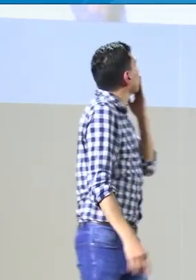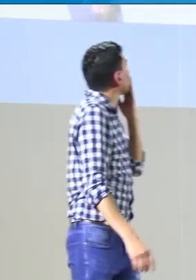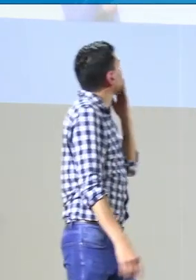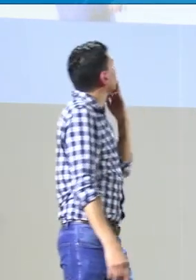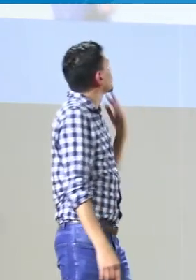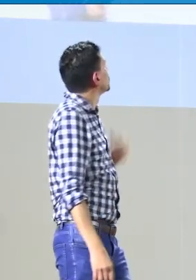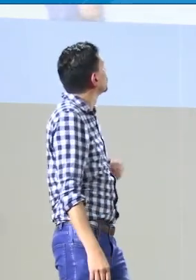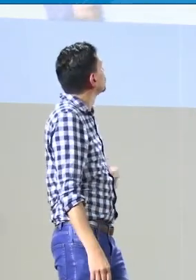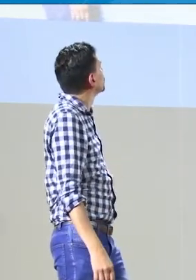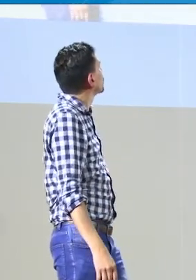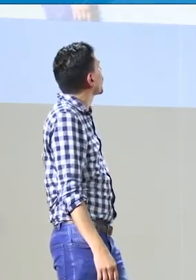Siguiente.